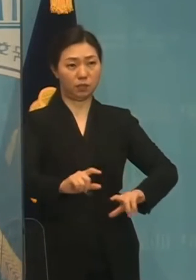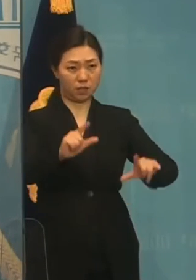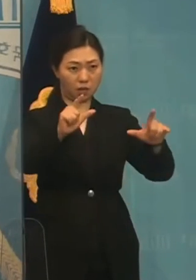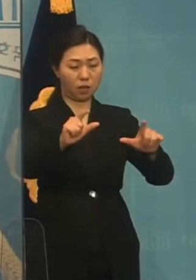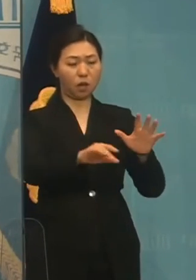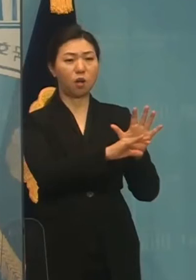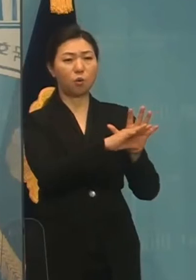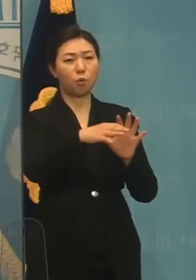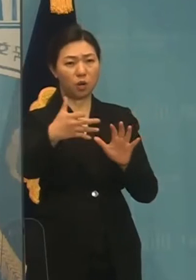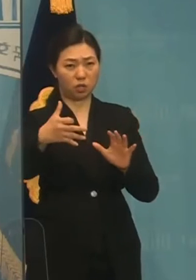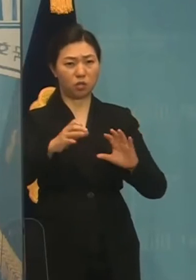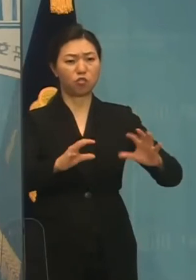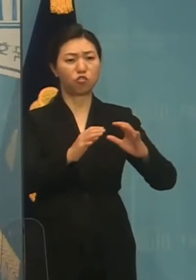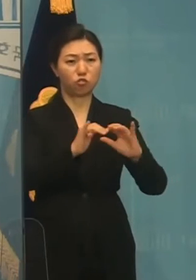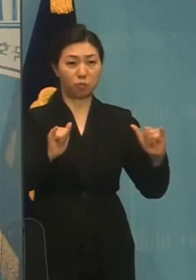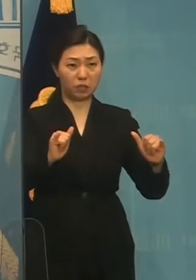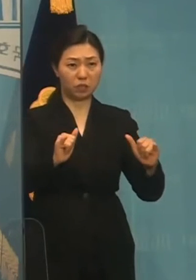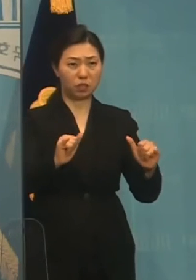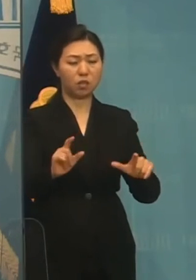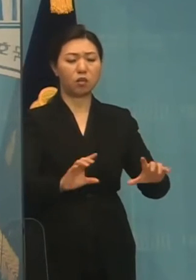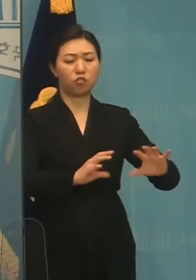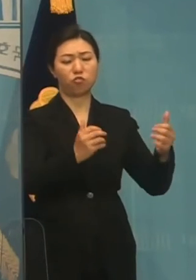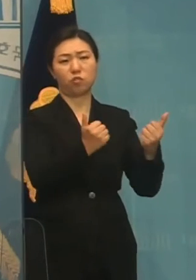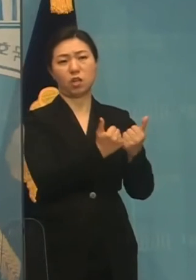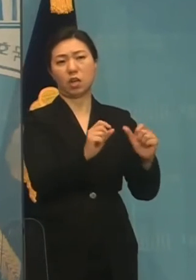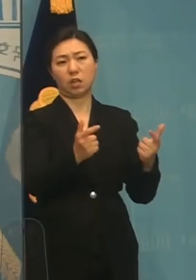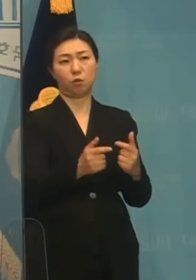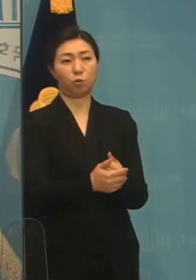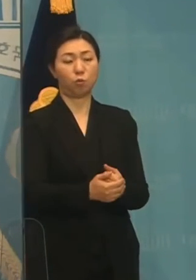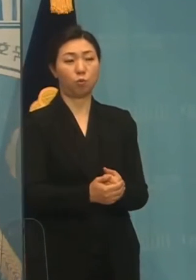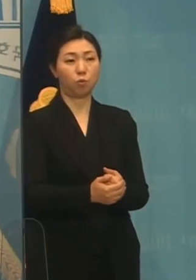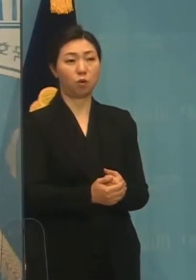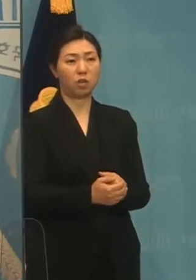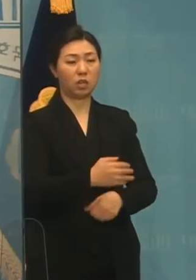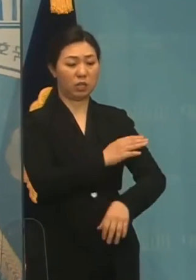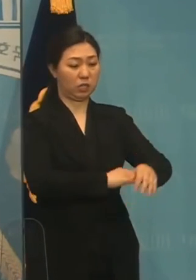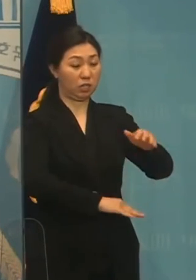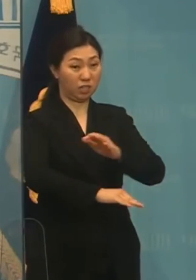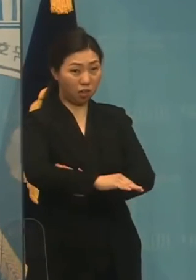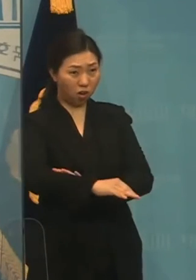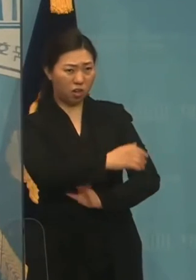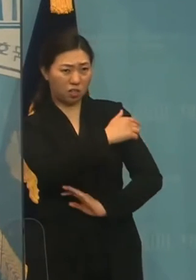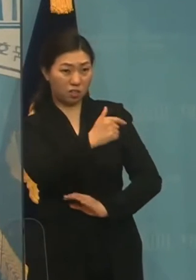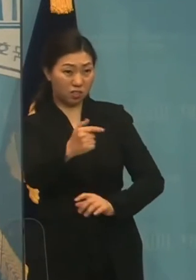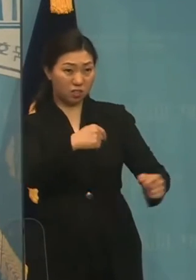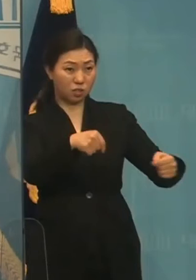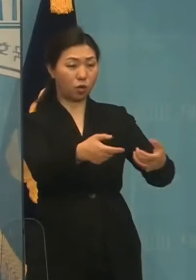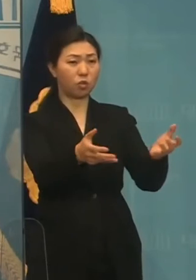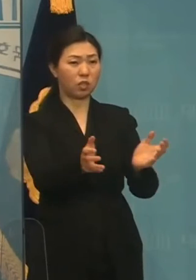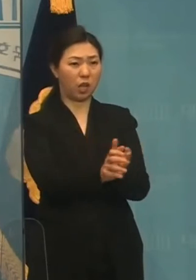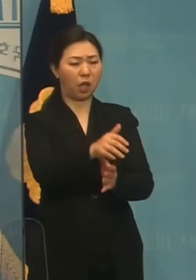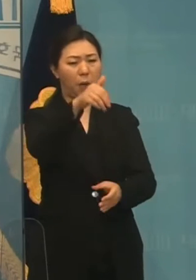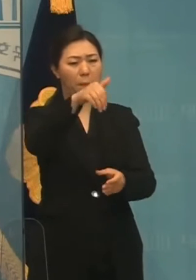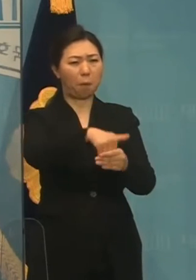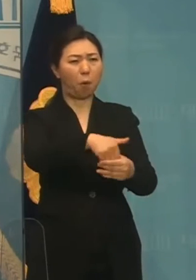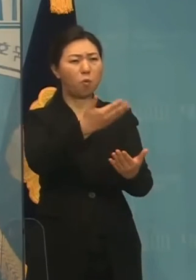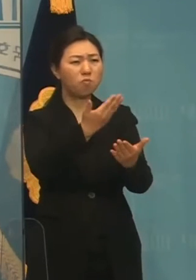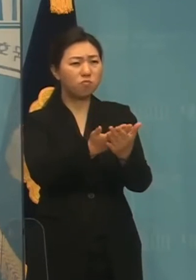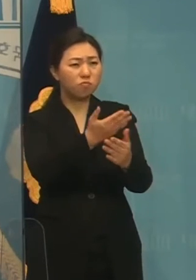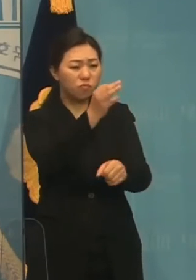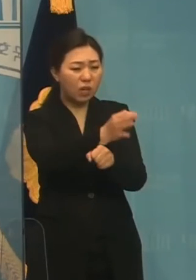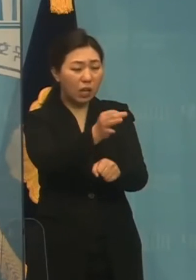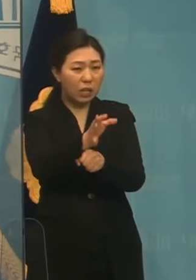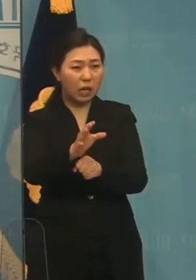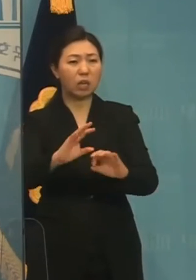끝내 코로나 민생국회가 아니라 거대한가, 내표 국회로 전학되다, 발령해서 말씀드렸고요. 오늘부터